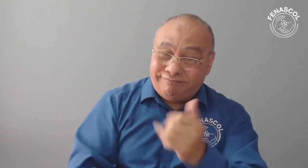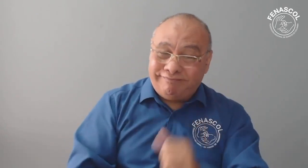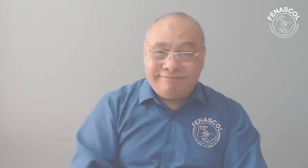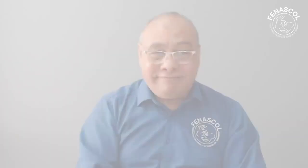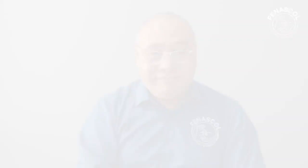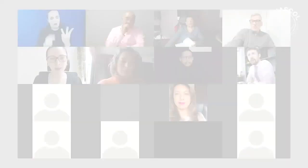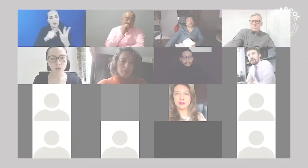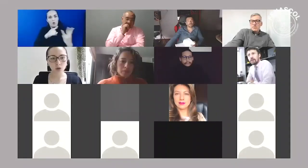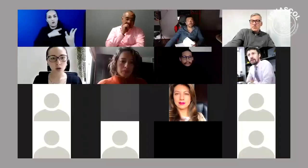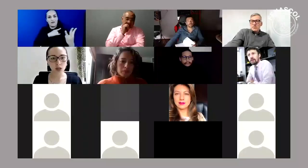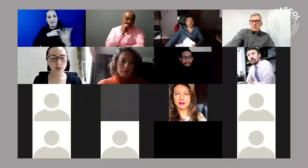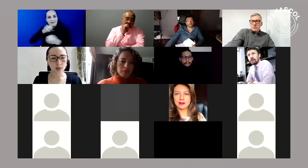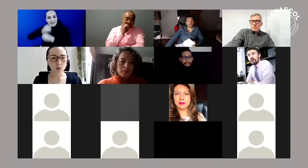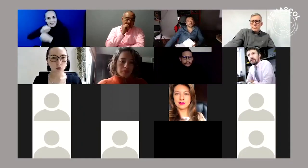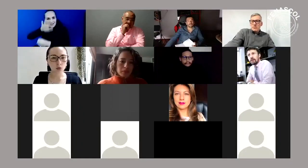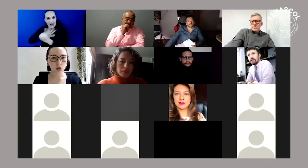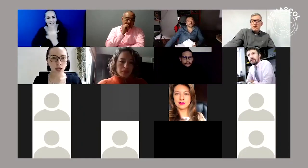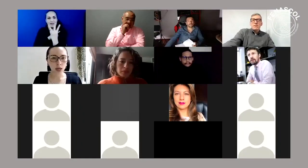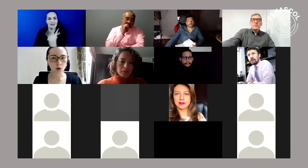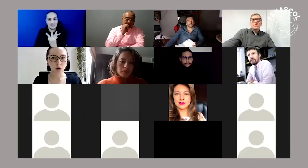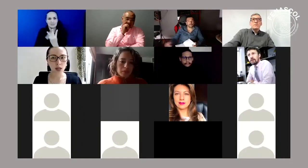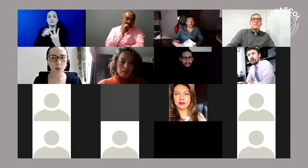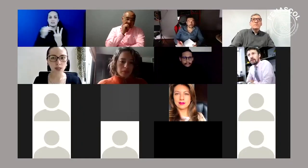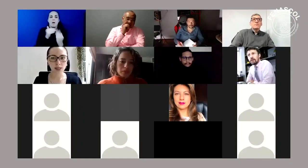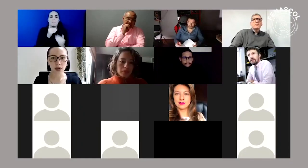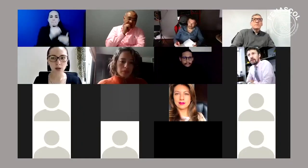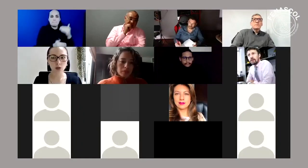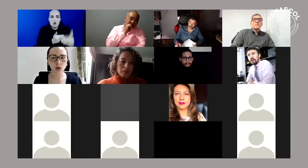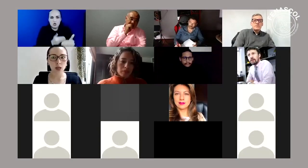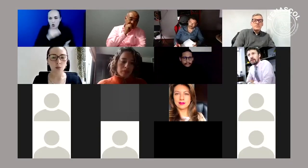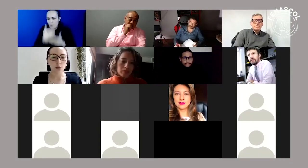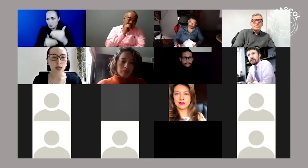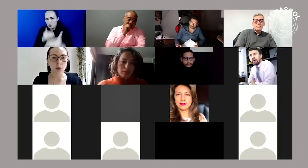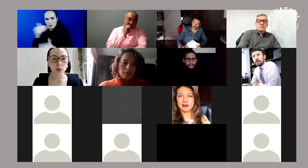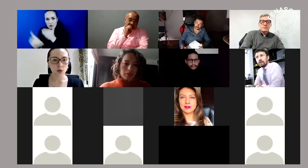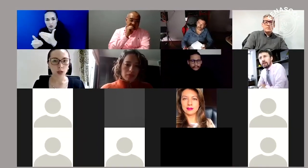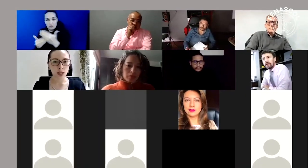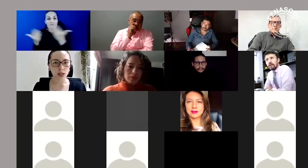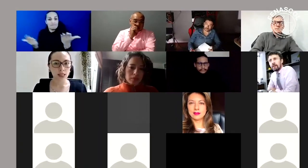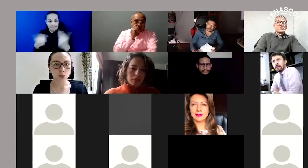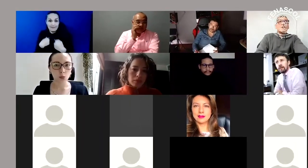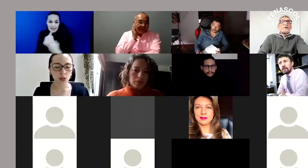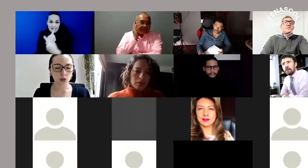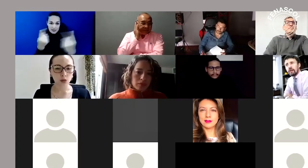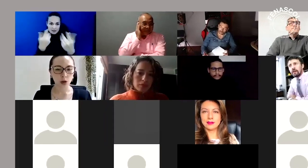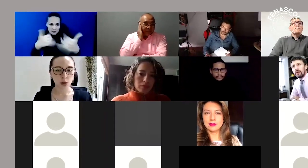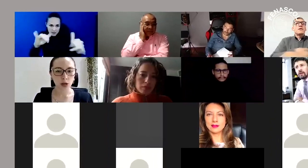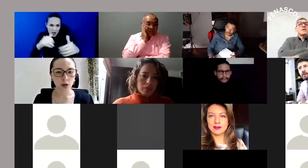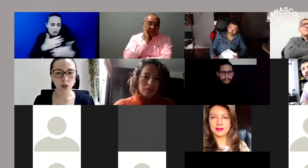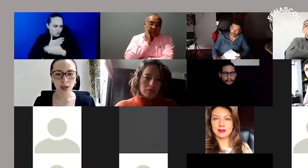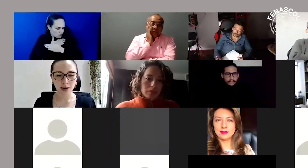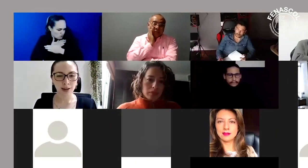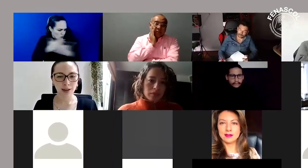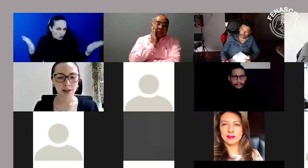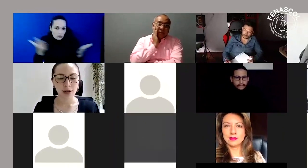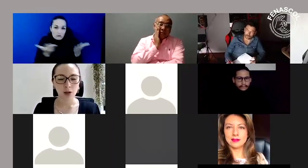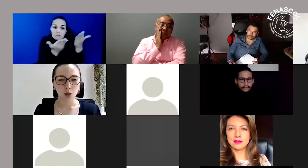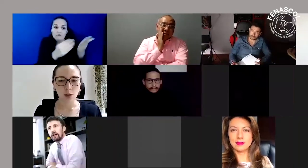sostuvimos la semana pasada. Les agradezco y estamos consejero y apreciados miembros